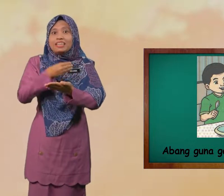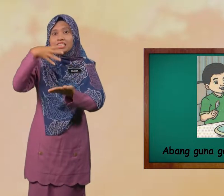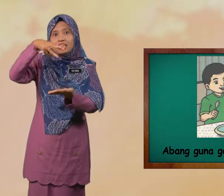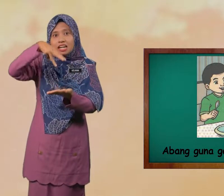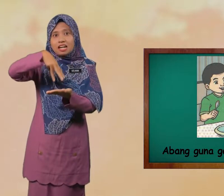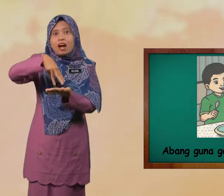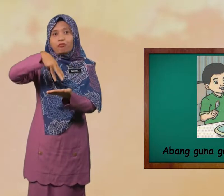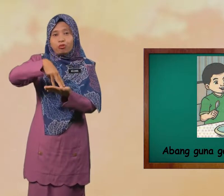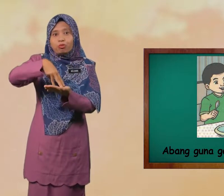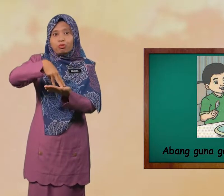Garfu